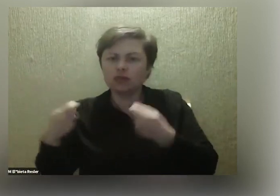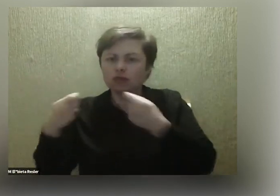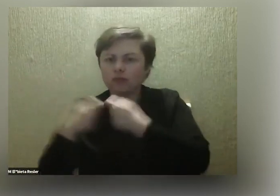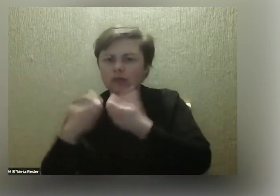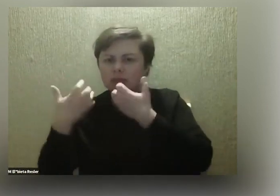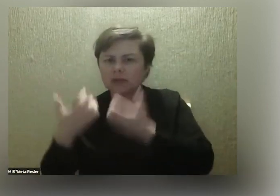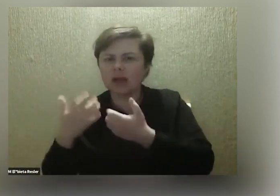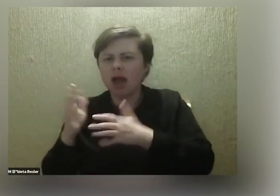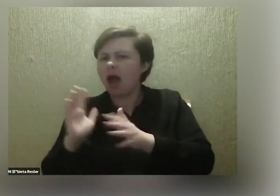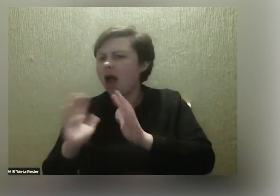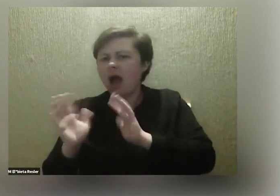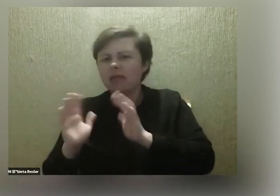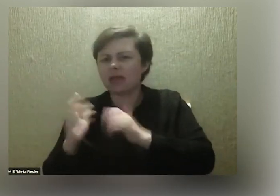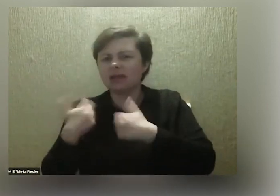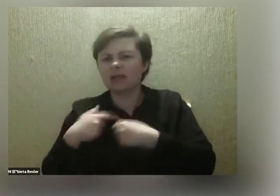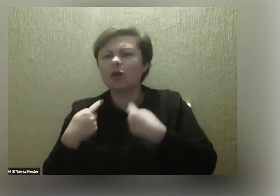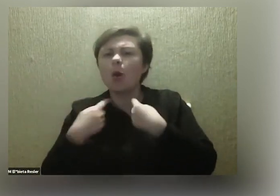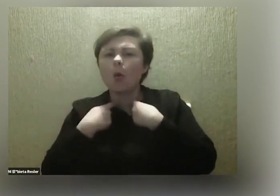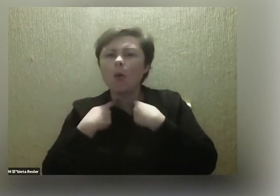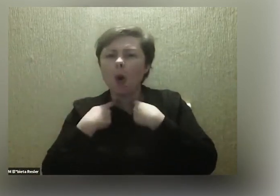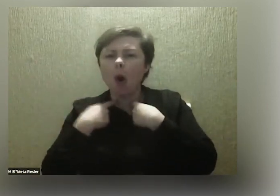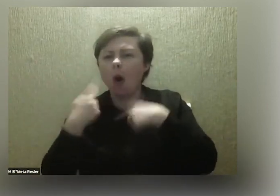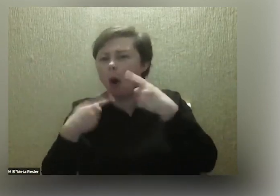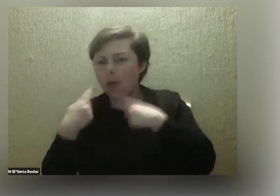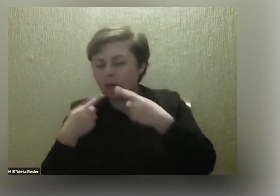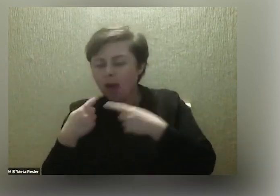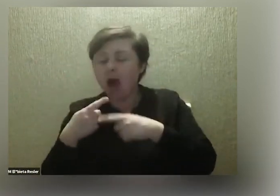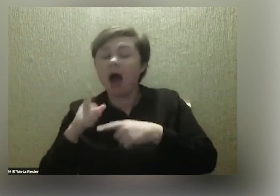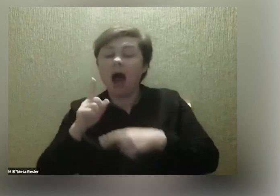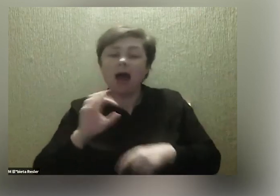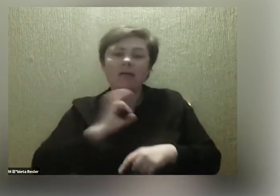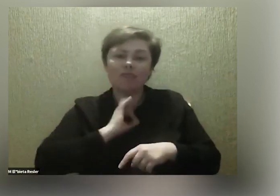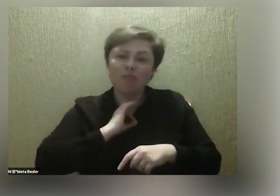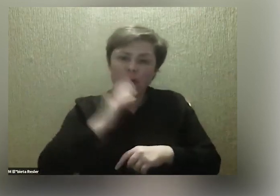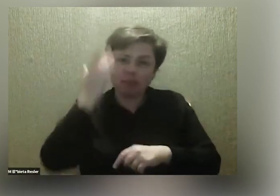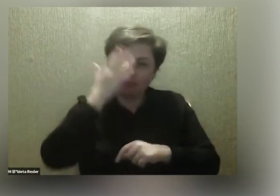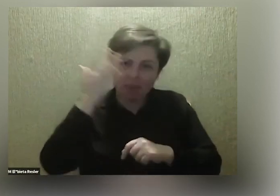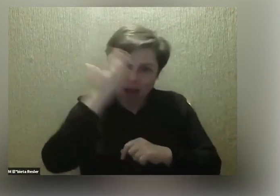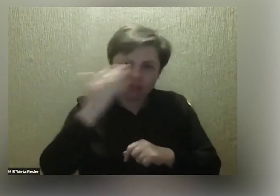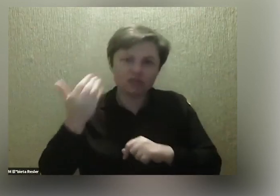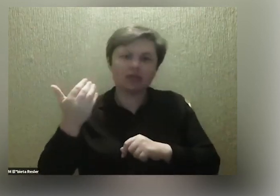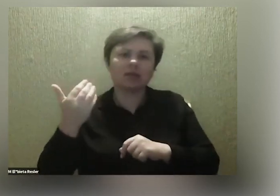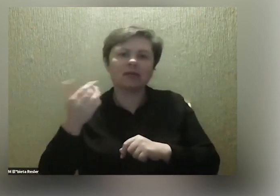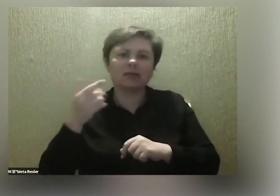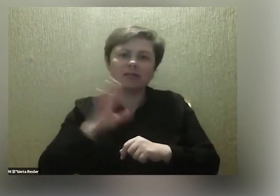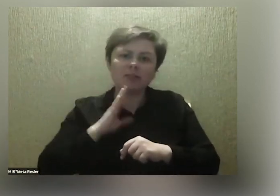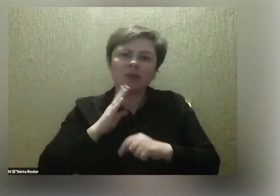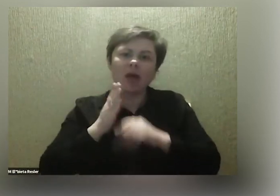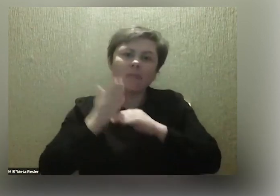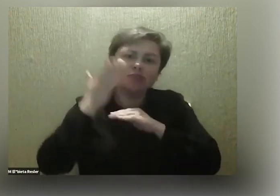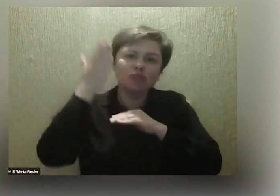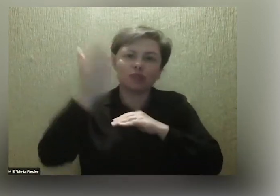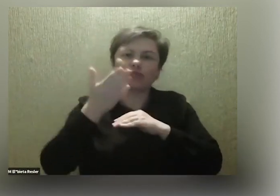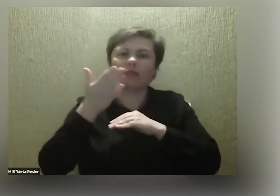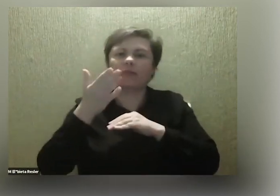ale to na razie też głośno nie chcę mówić o tym. Natomiast moim takim marzeniem na trochę dłuższy czas